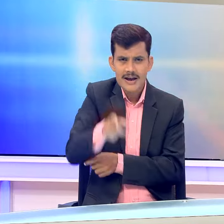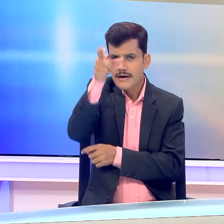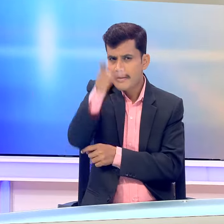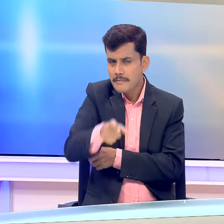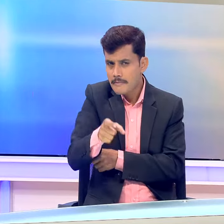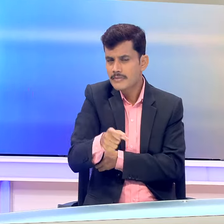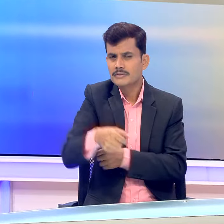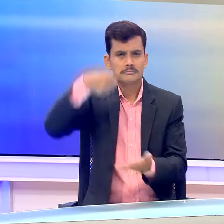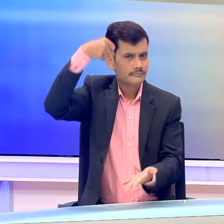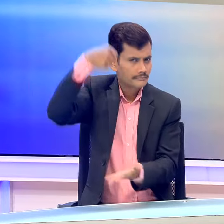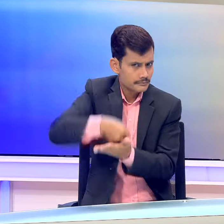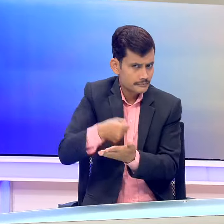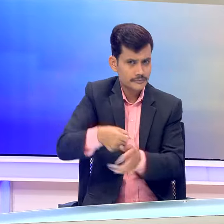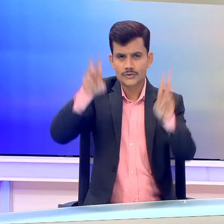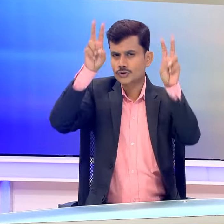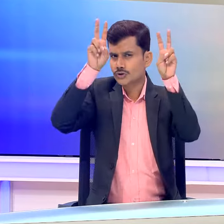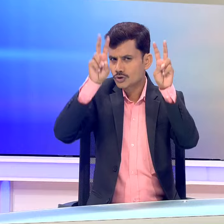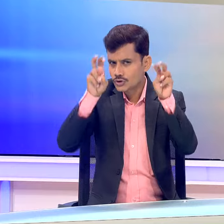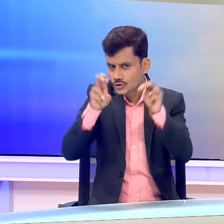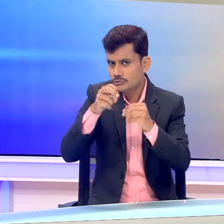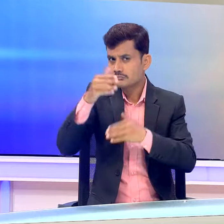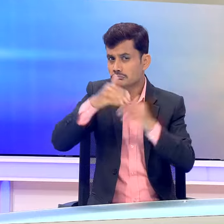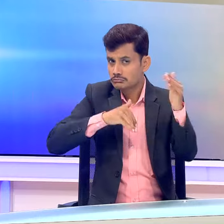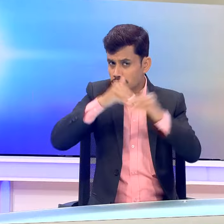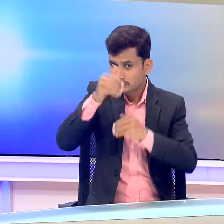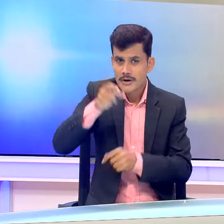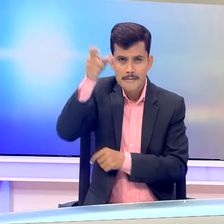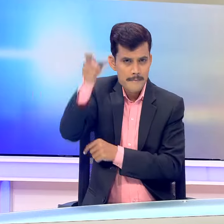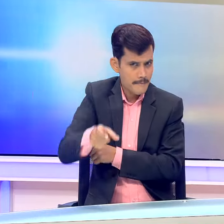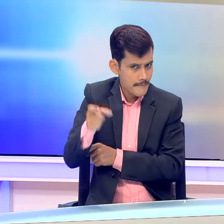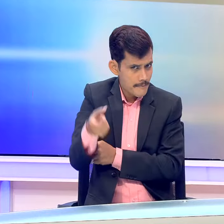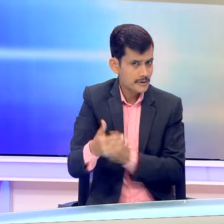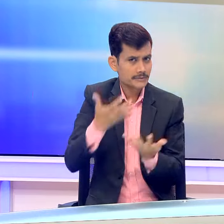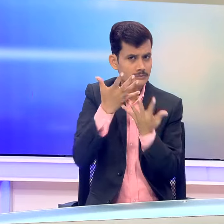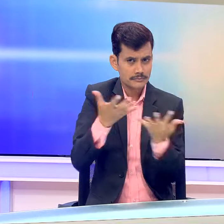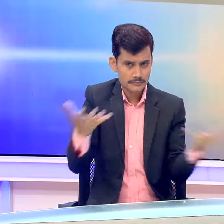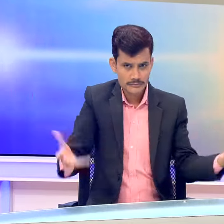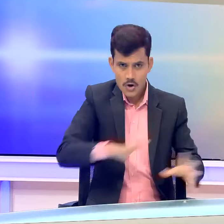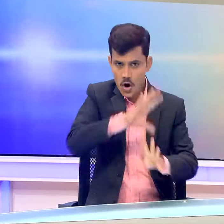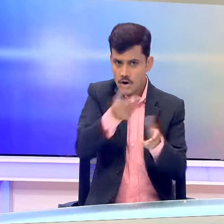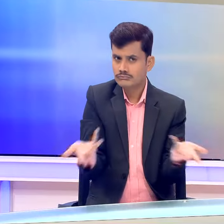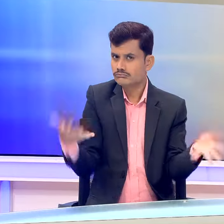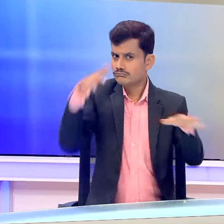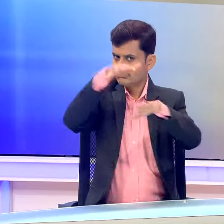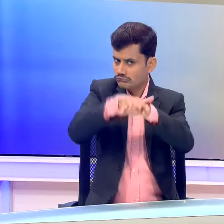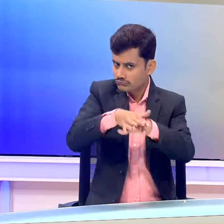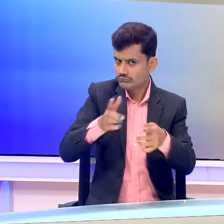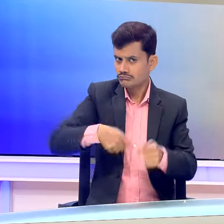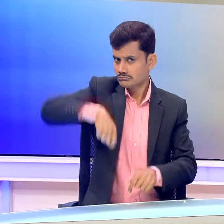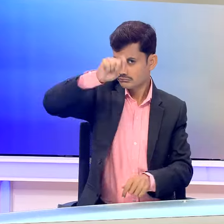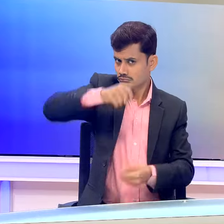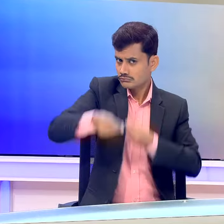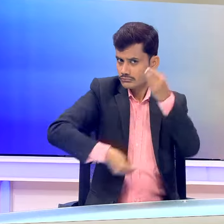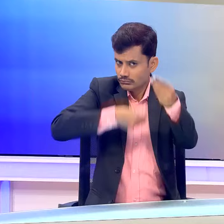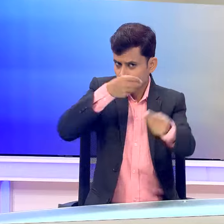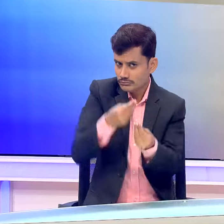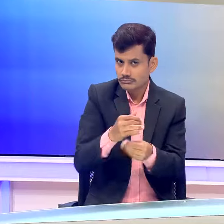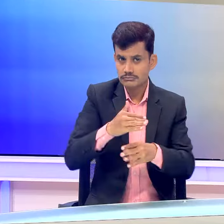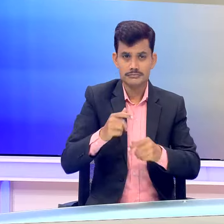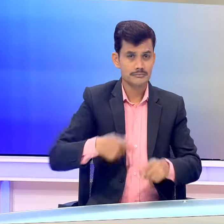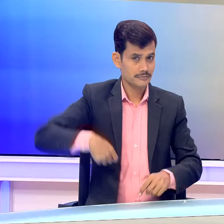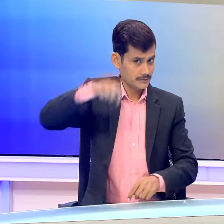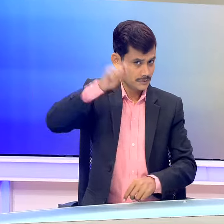विशेयों जैसे की इंफ्रेस्ट्रक्चर और मानव संसाधन सभी के लिए समावेशी नियायले नियायक सुरक्षा